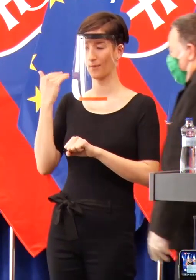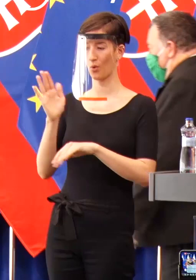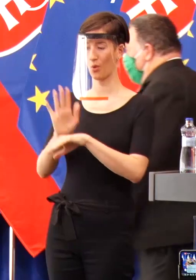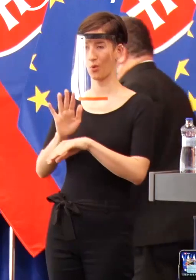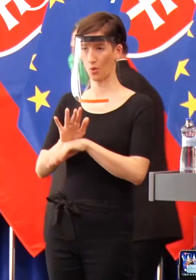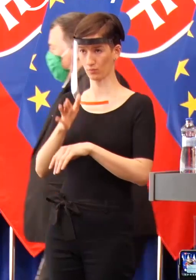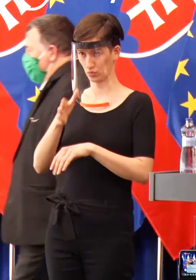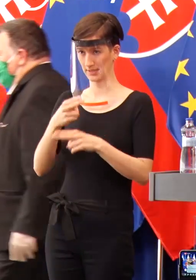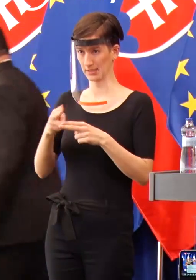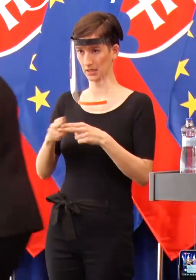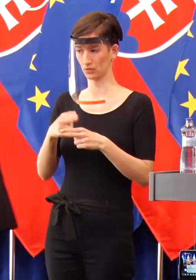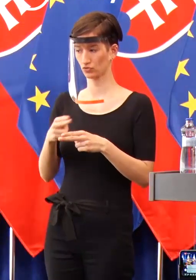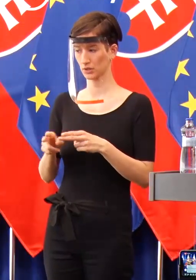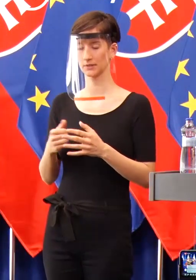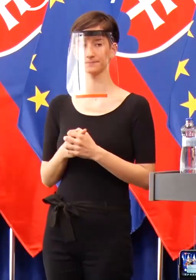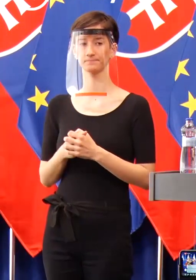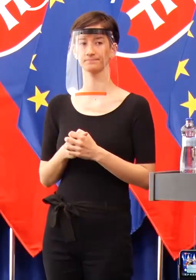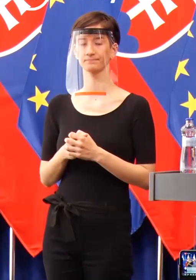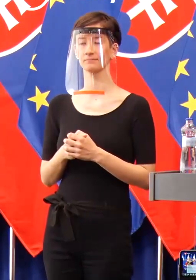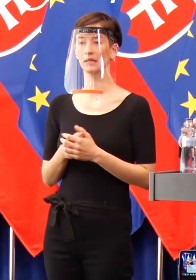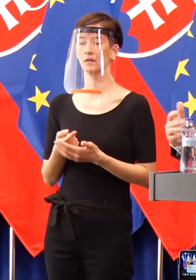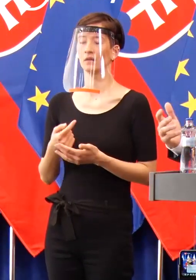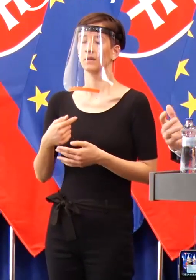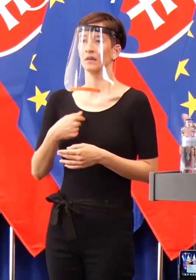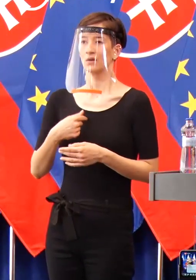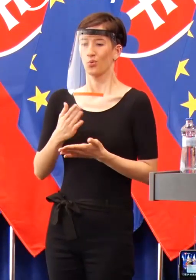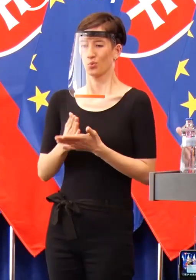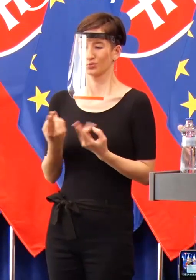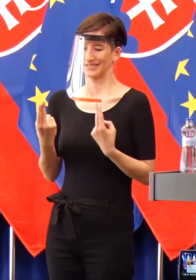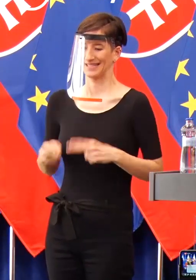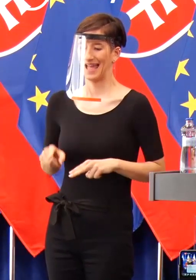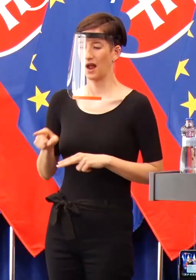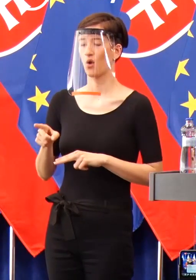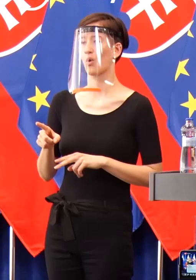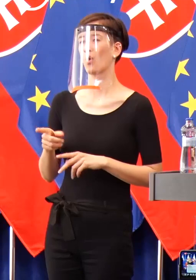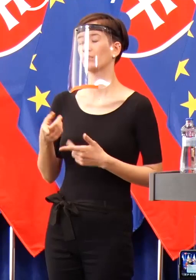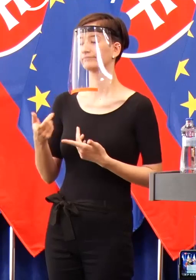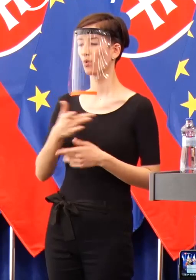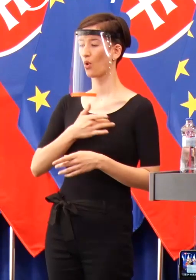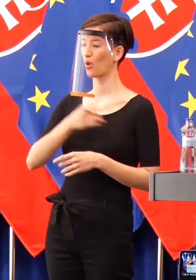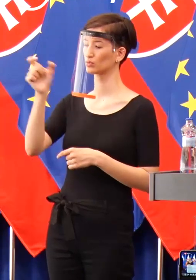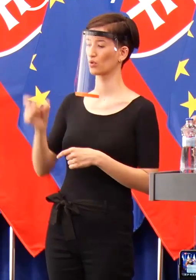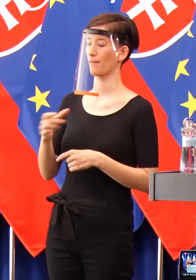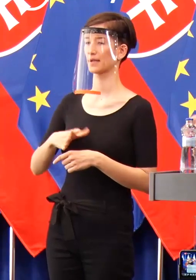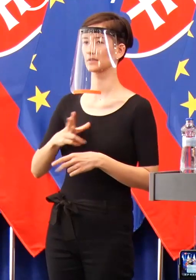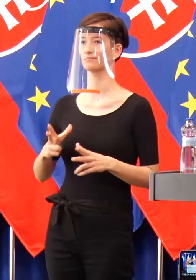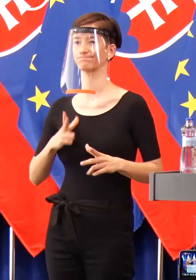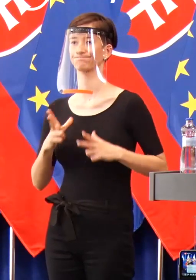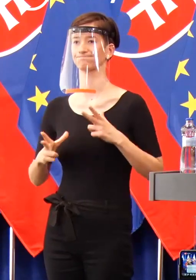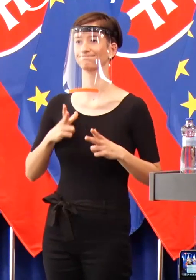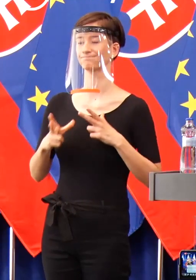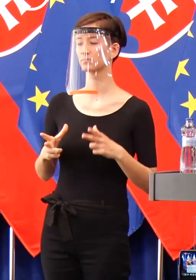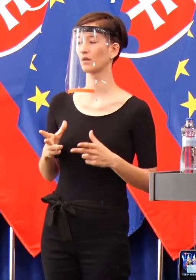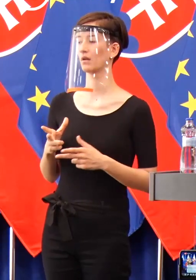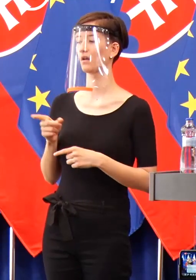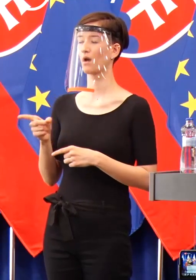minulosti sa to stávalo, posledné týždne, že niekto potreboval silou mocov sa ukazovať za lepšieho, ako vlastne v skutočnosti možno bolo to rozhodnutie